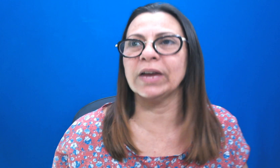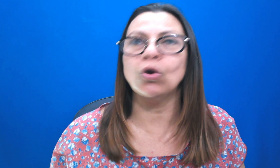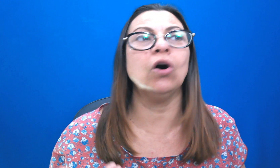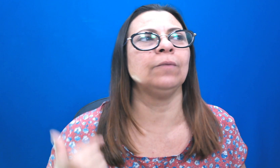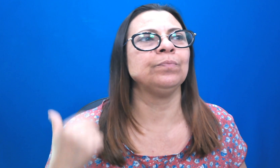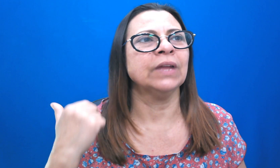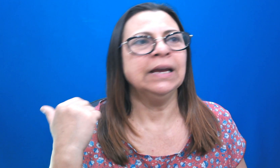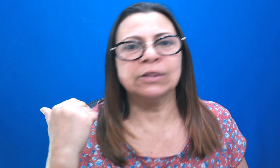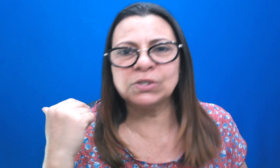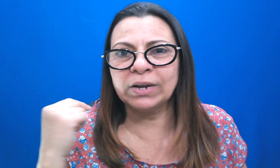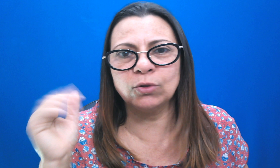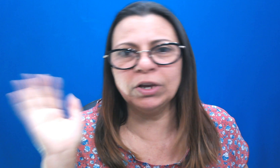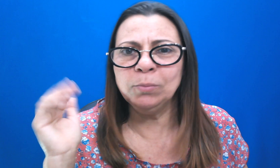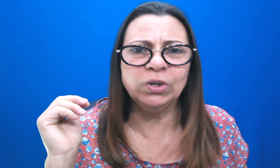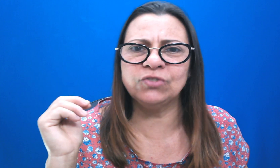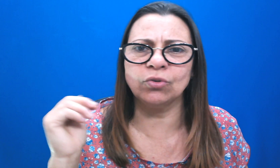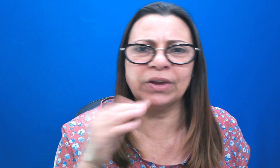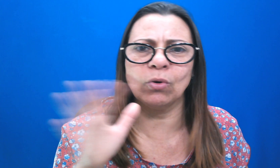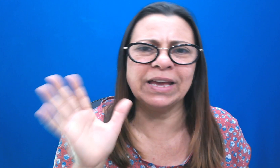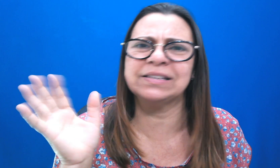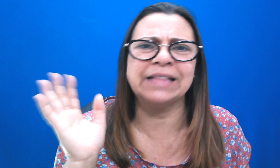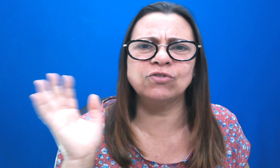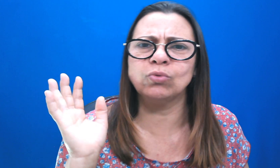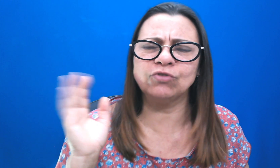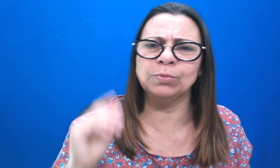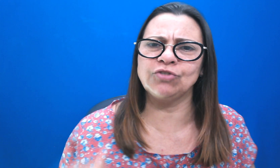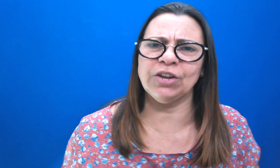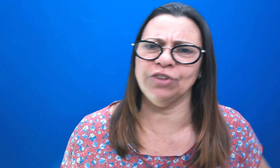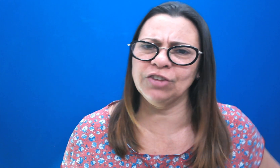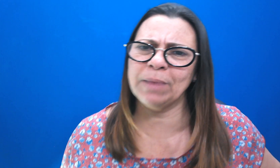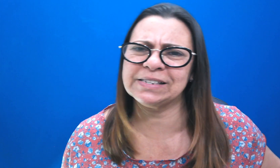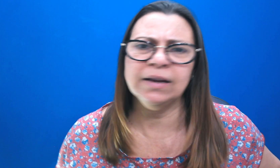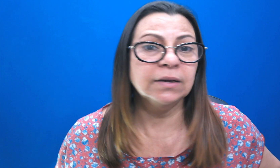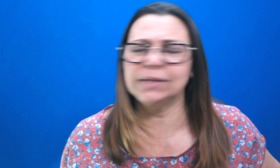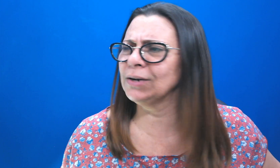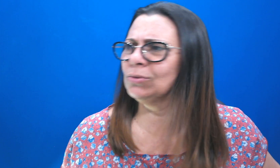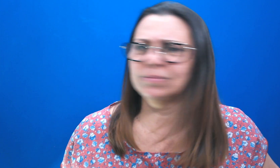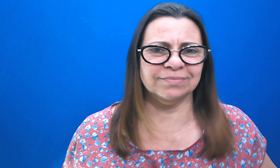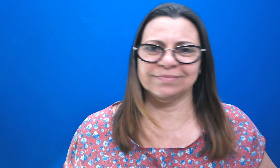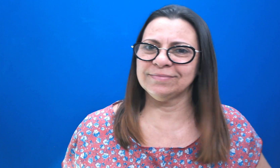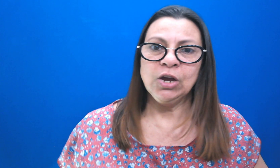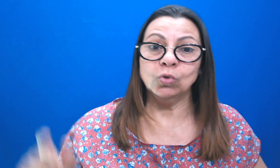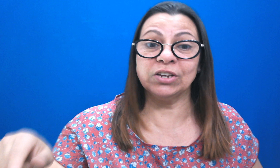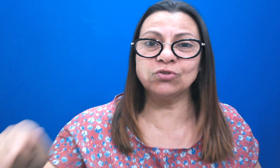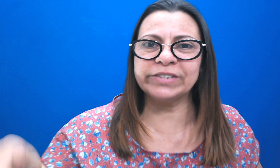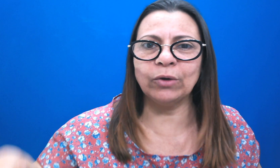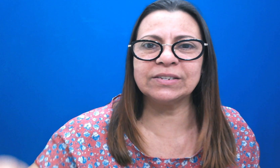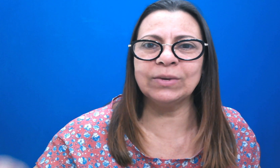redor... Então, missionária, eu estou imune de sofrer qualquer acidente durante o meu dia a dia, de passar... Não! Os anjos do Senhor estão